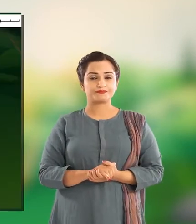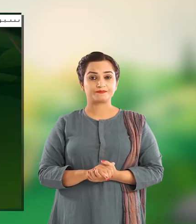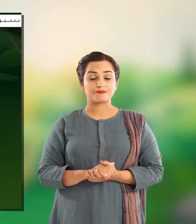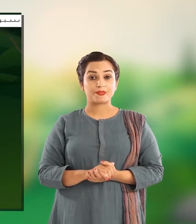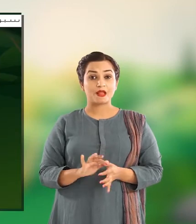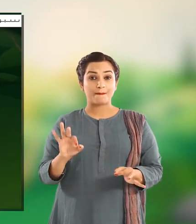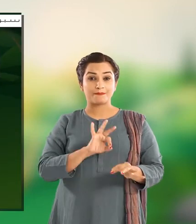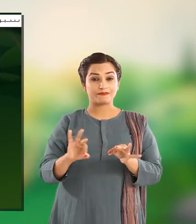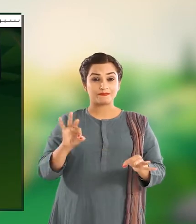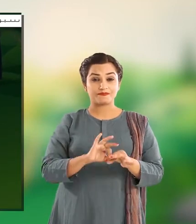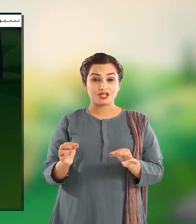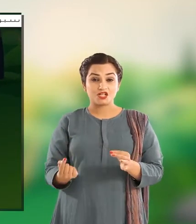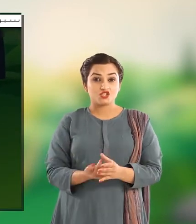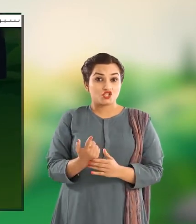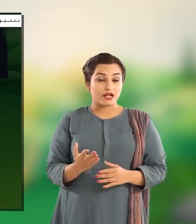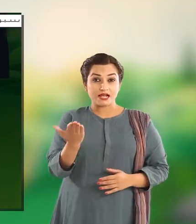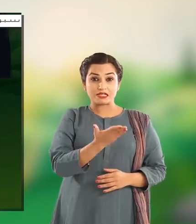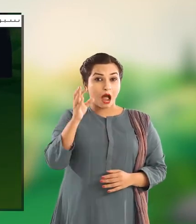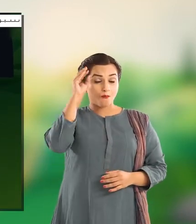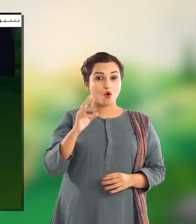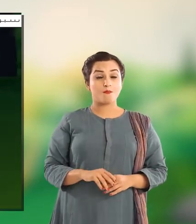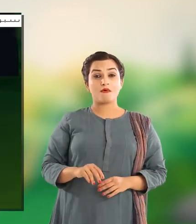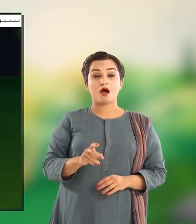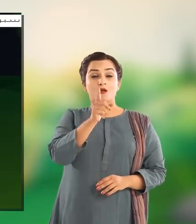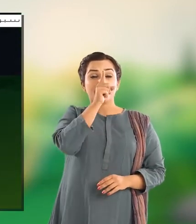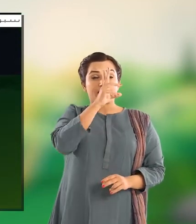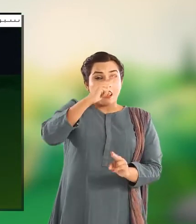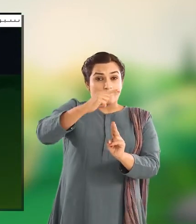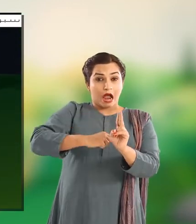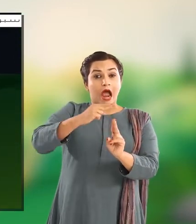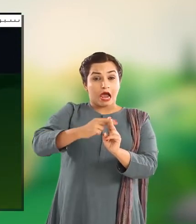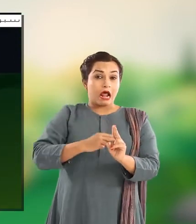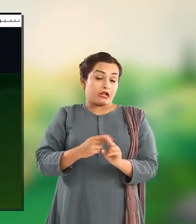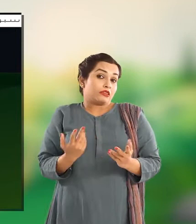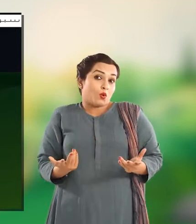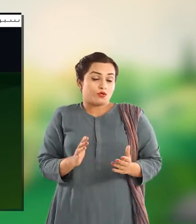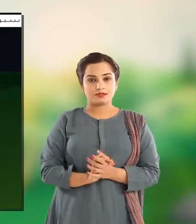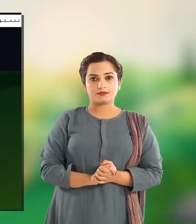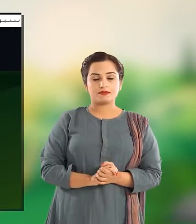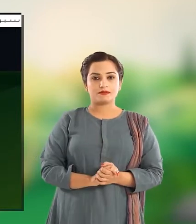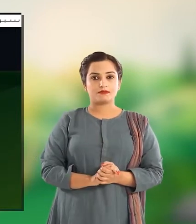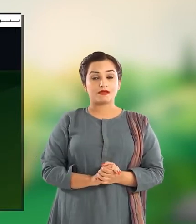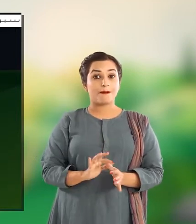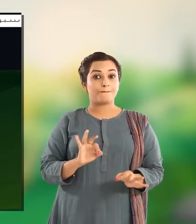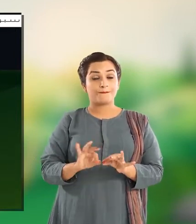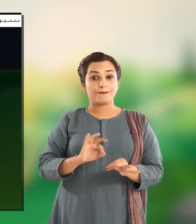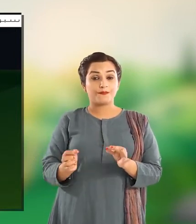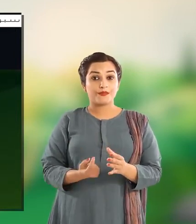Burning یعنی جلنے سے حرارت پیدا کی جا سکتی ہے Burning results in